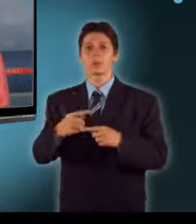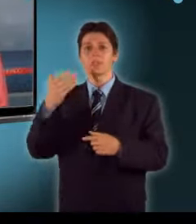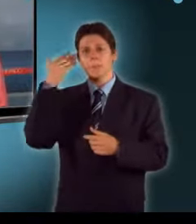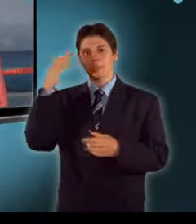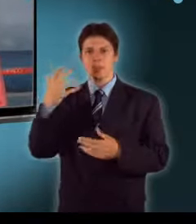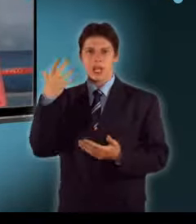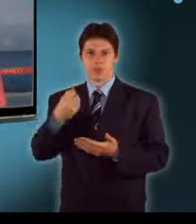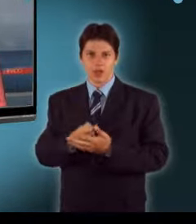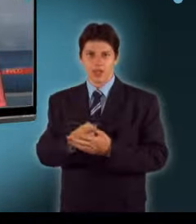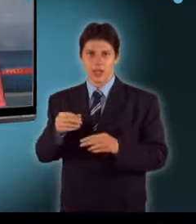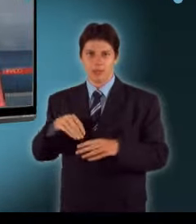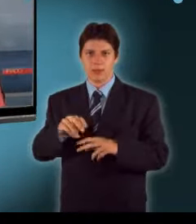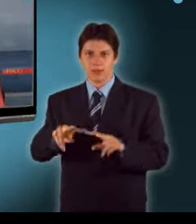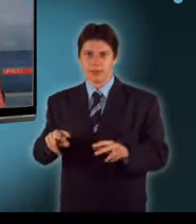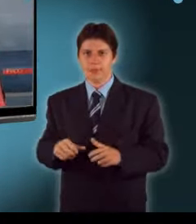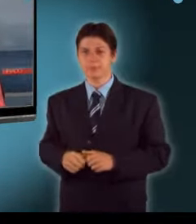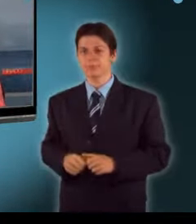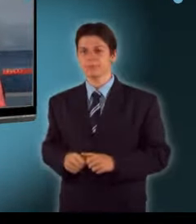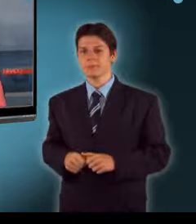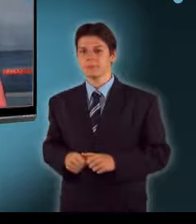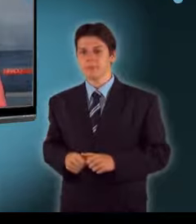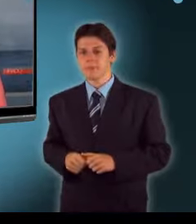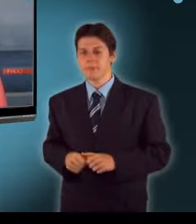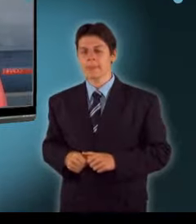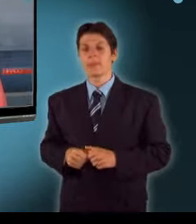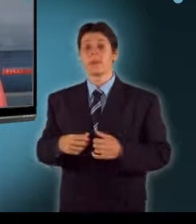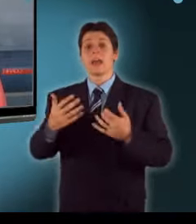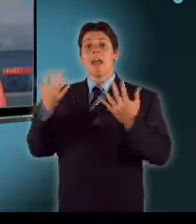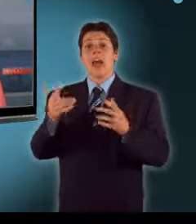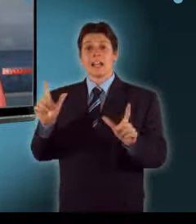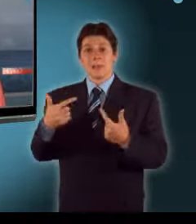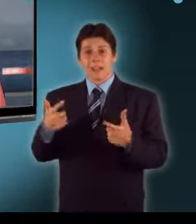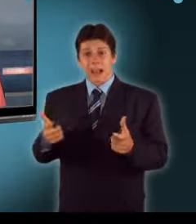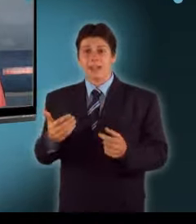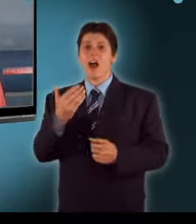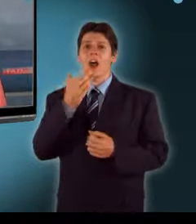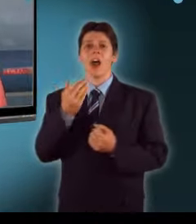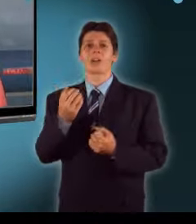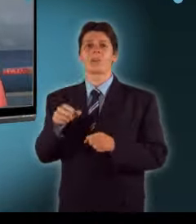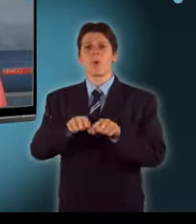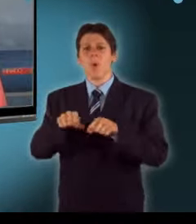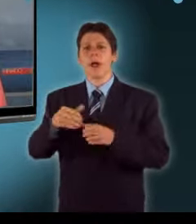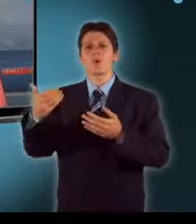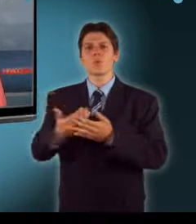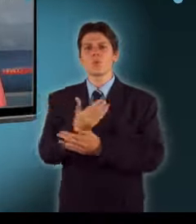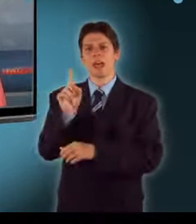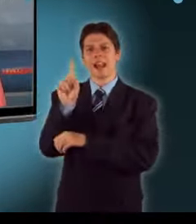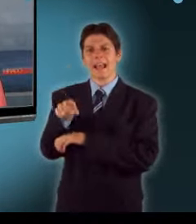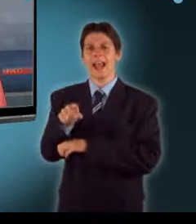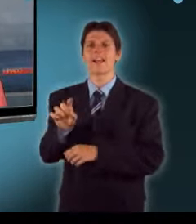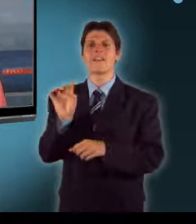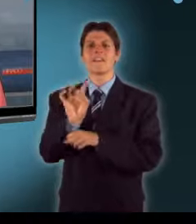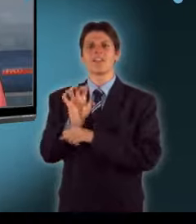Eredménytelen az a közbeszerzési eljárás, amelyel a kormány újabb készleteket vett volna vírusölőszerekből az új típusú